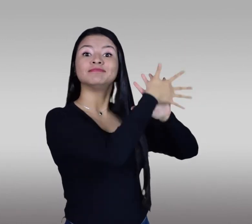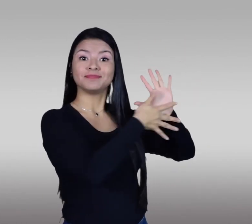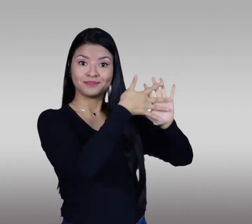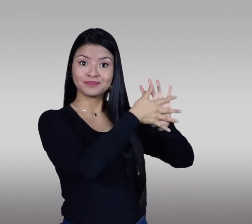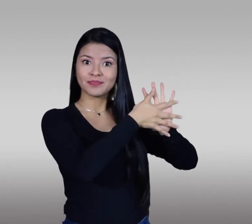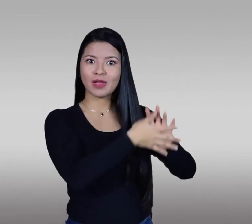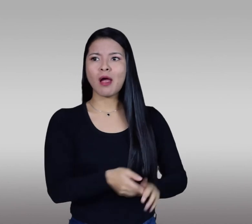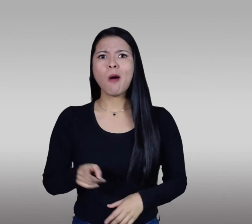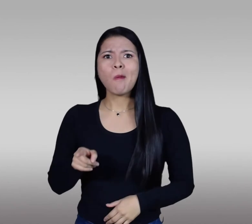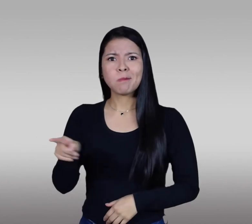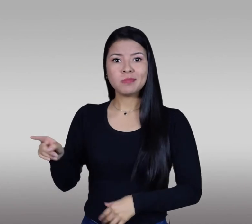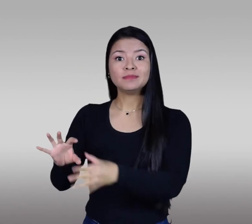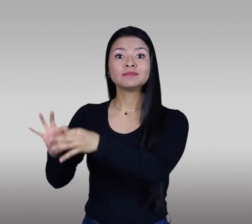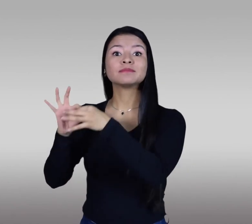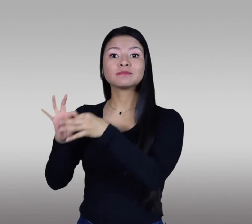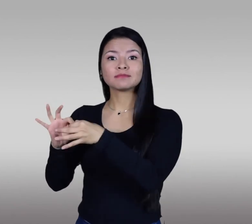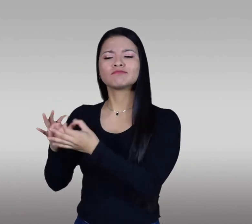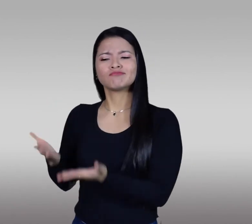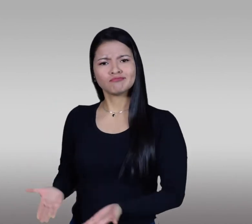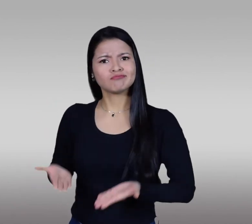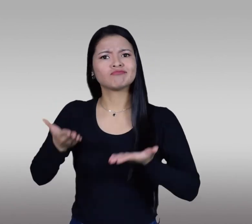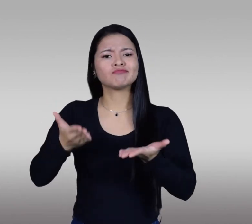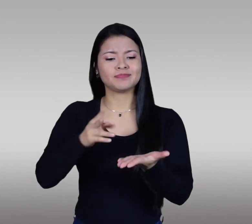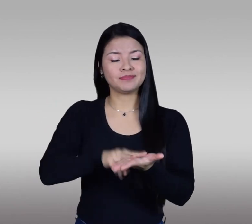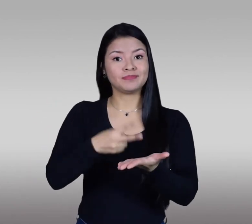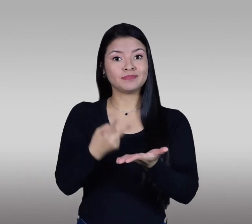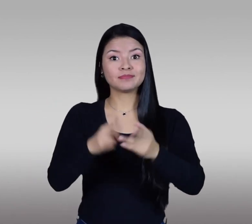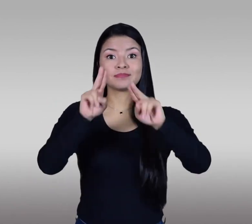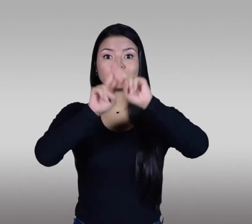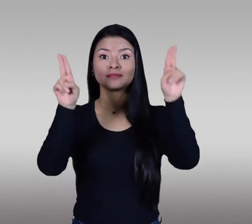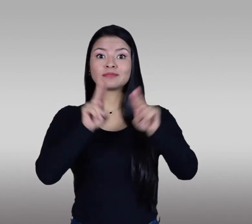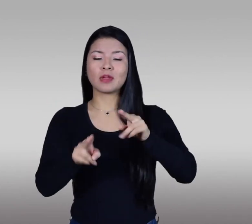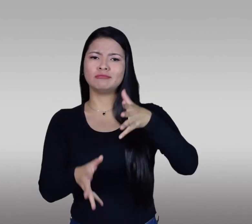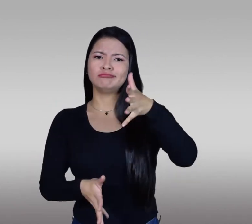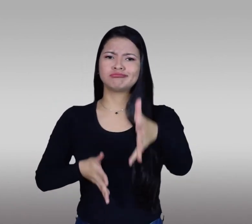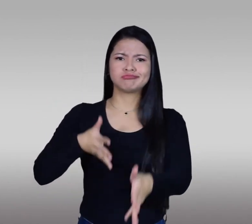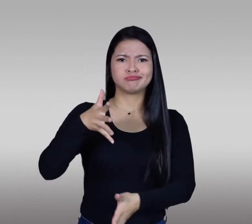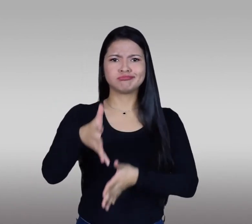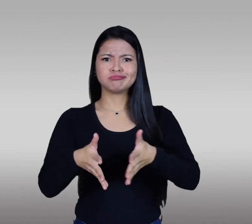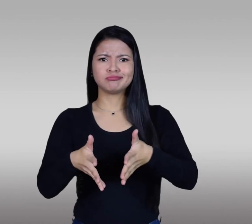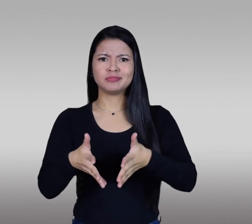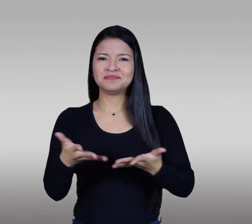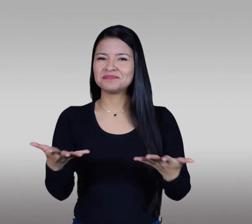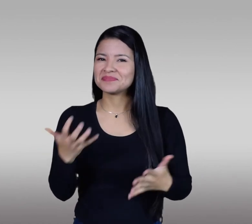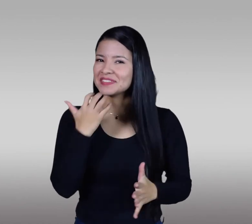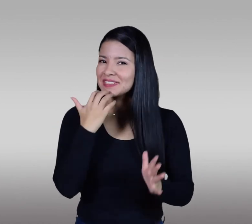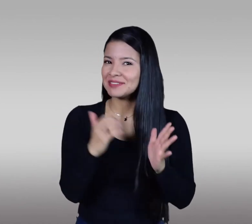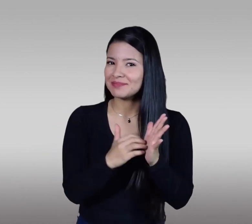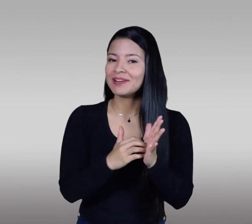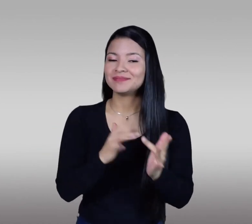entre diferentes lenguas. Es así como FENAS Call ofrece el servicio de interpretación en sistema de señas internacionales para eventos entre diferentes países y